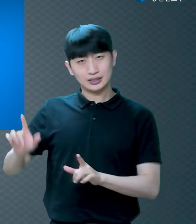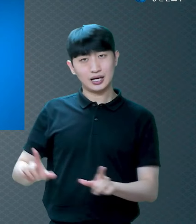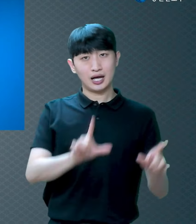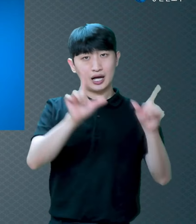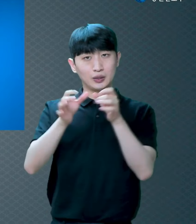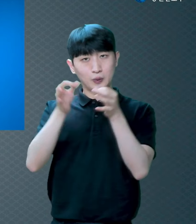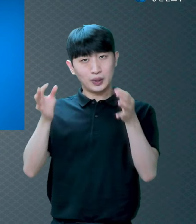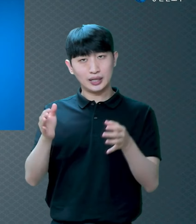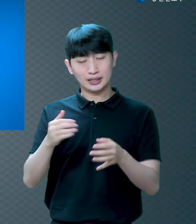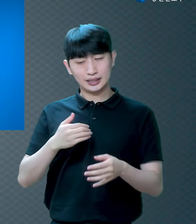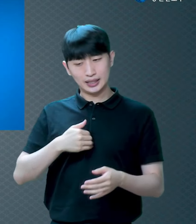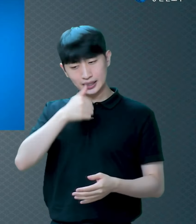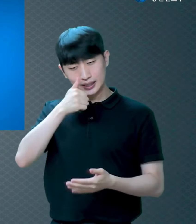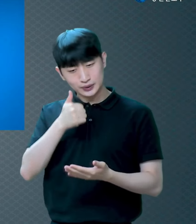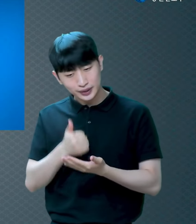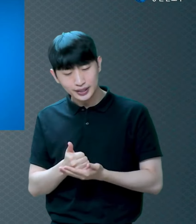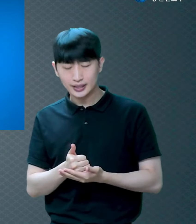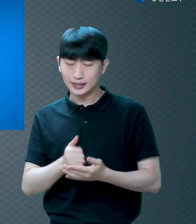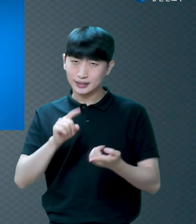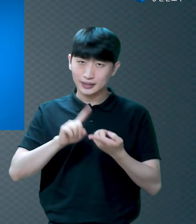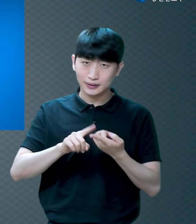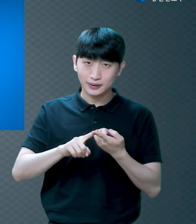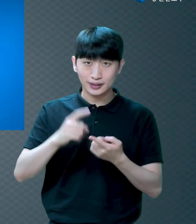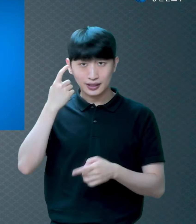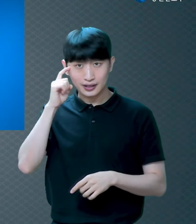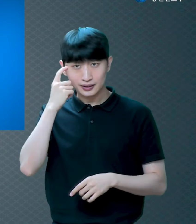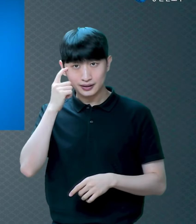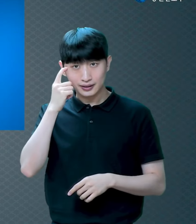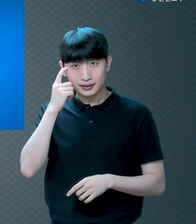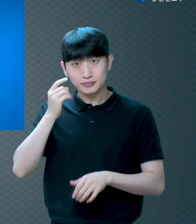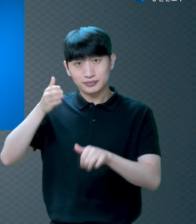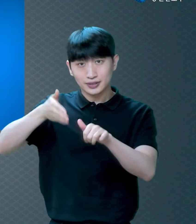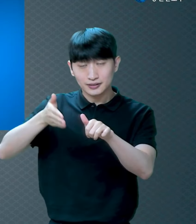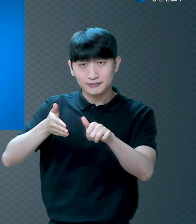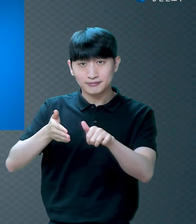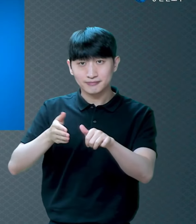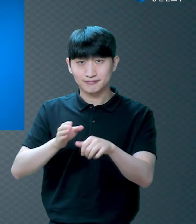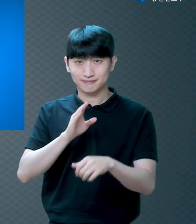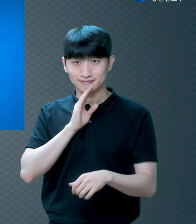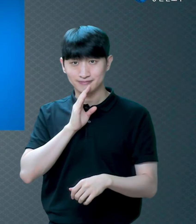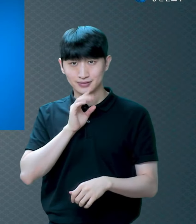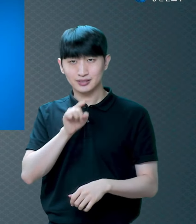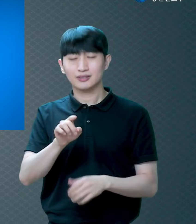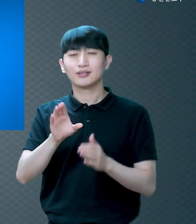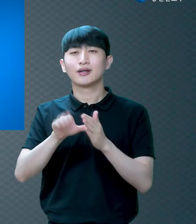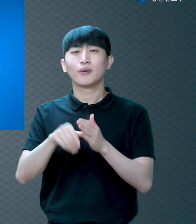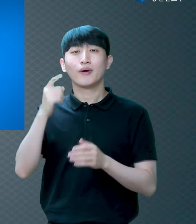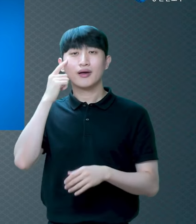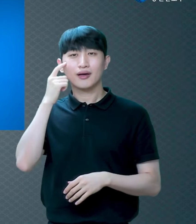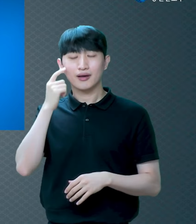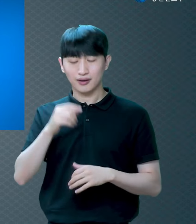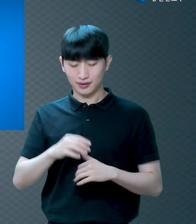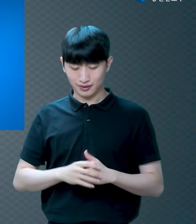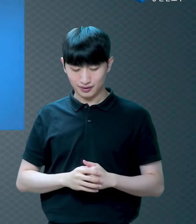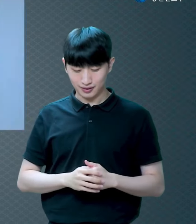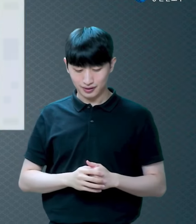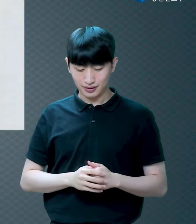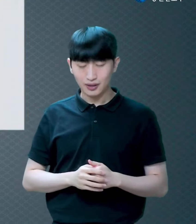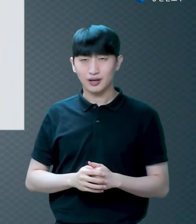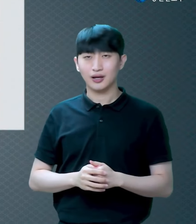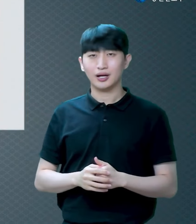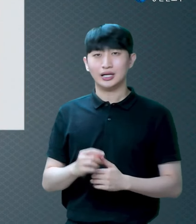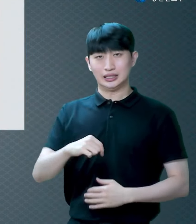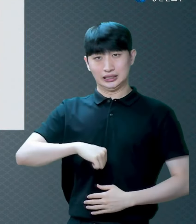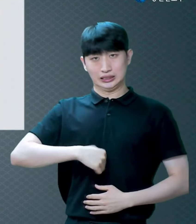드렸는데 이런 이유 때문에 그런 겁니다 이런 이유 때문에 하나님이 불쌍히